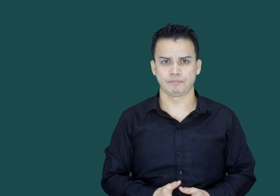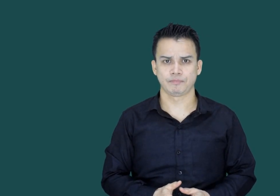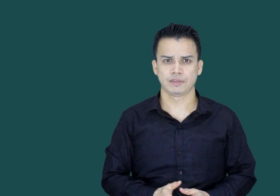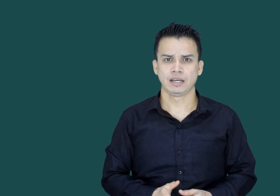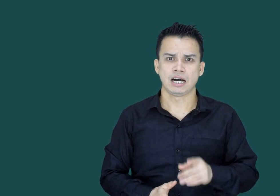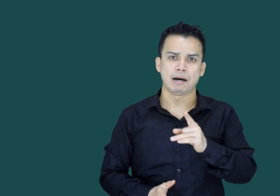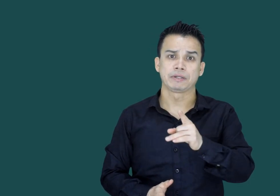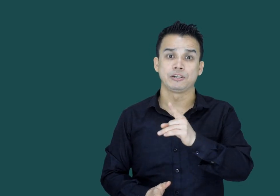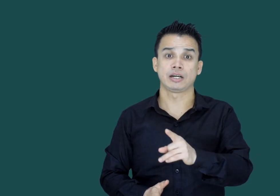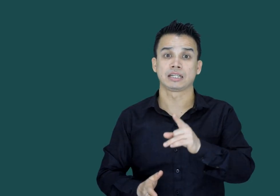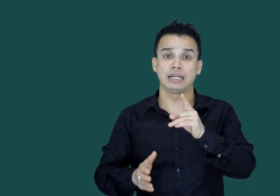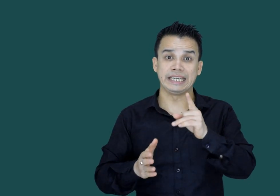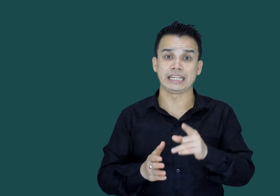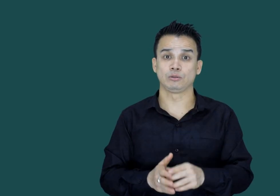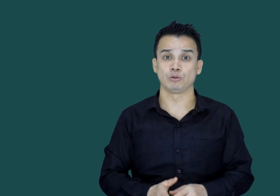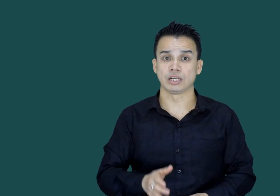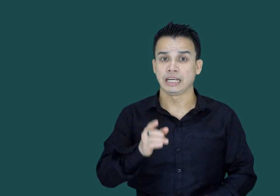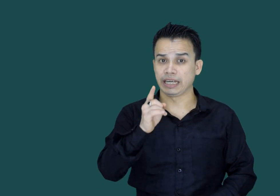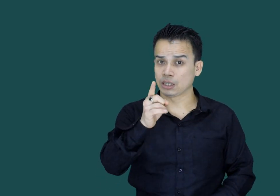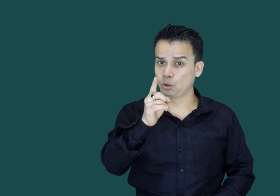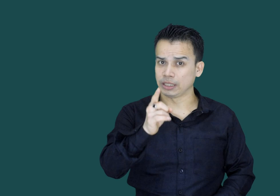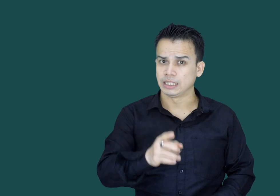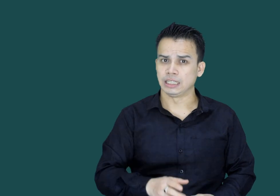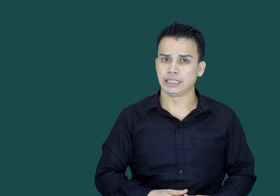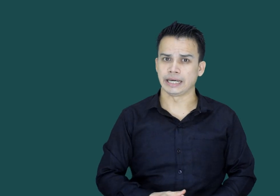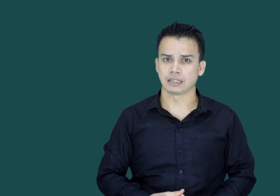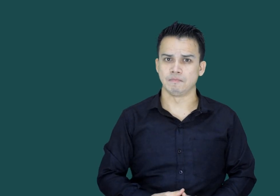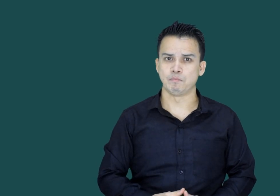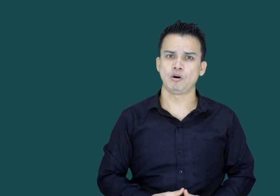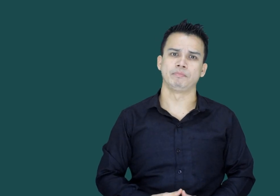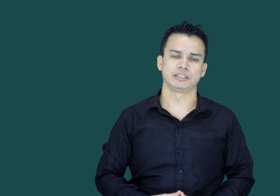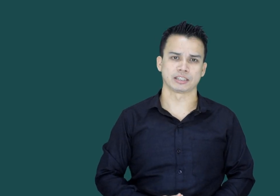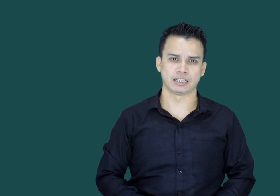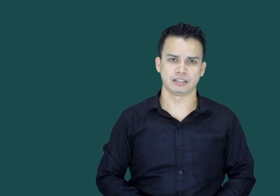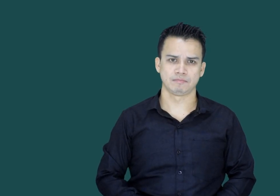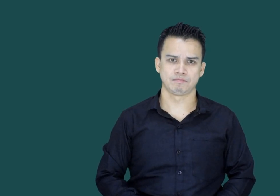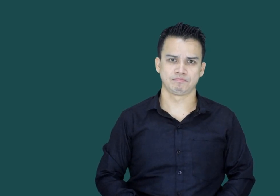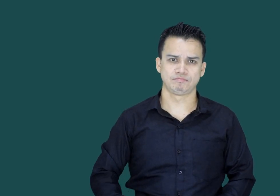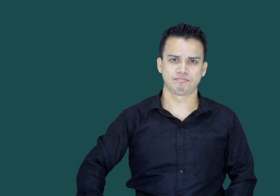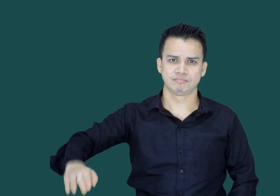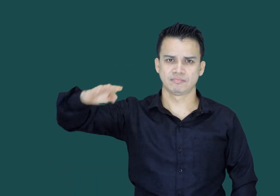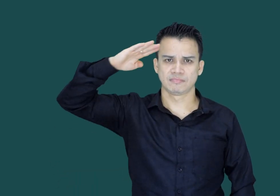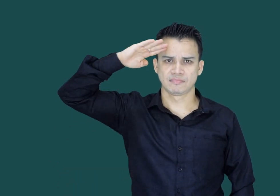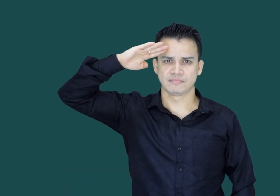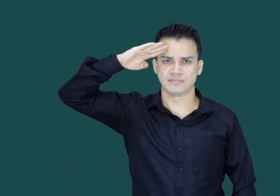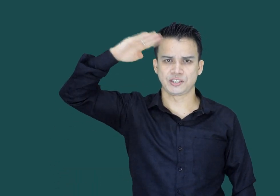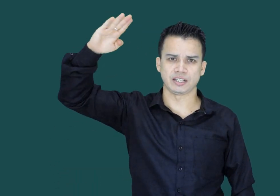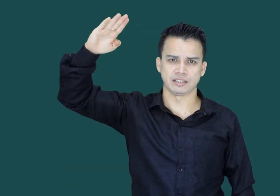آپ کے ڈراغ کا ایک دوز ایک گولی یا ایک بوم بن سکتا ہے چہند